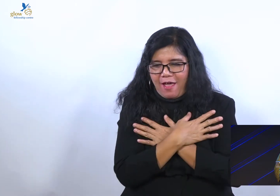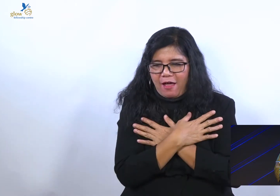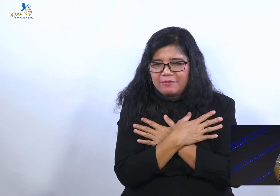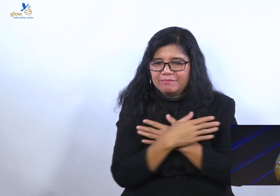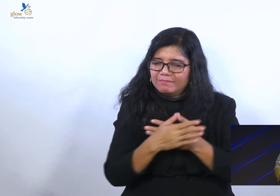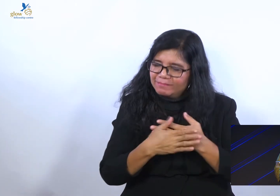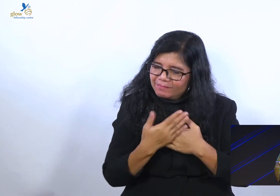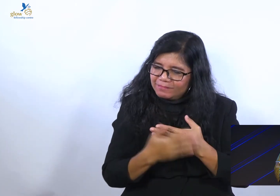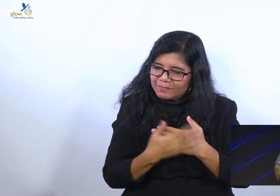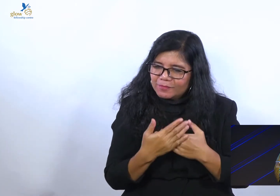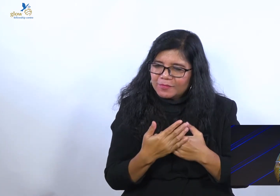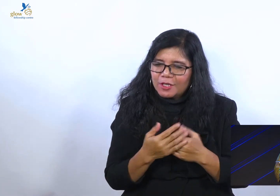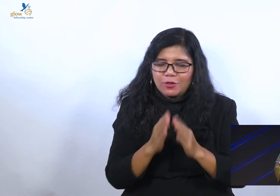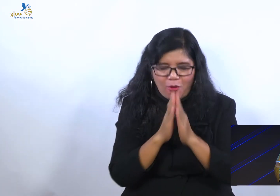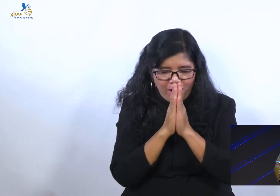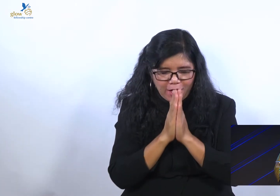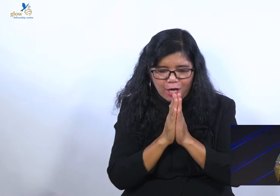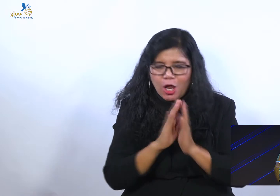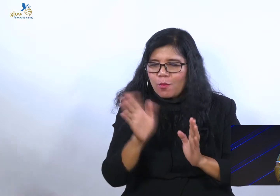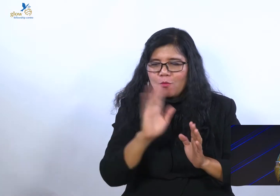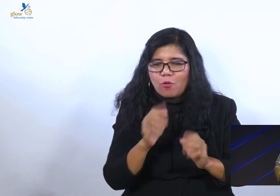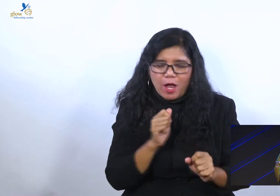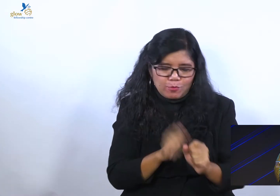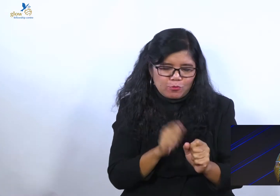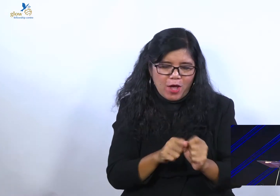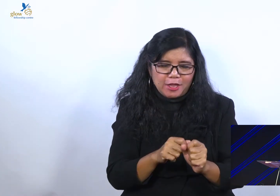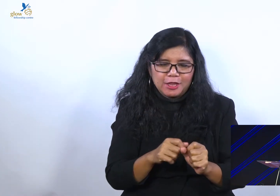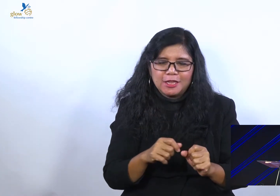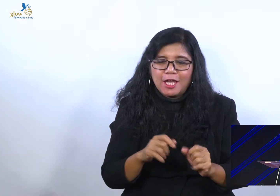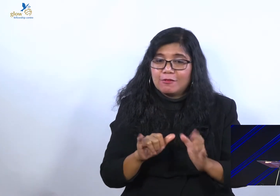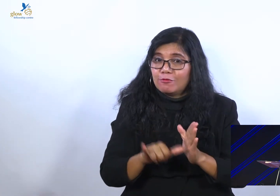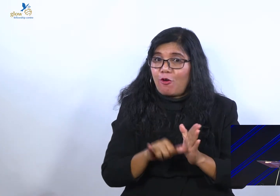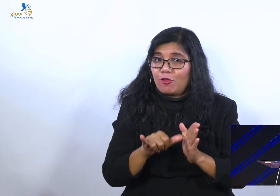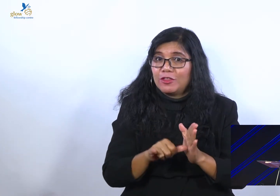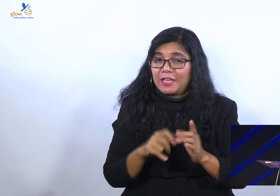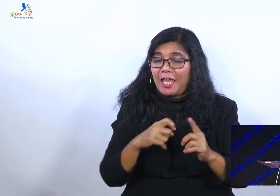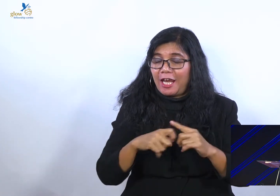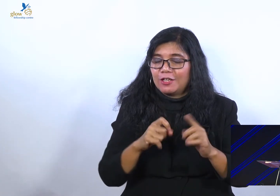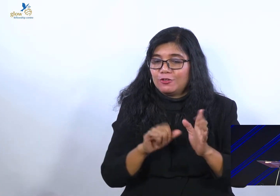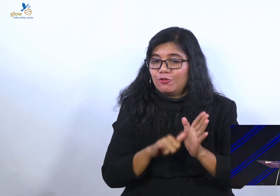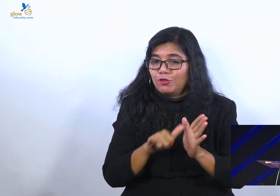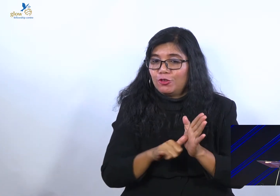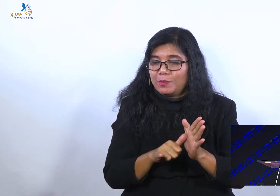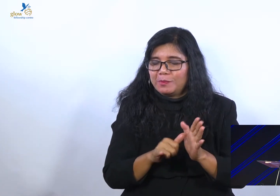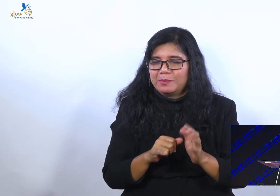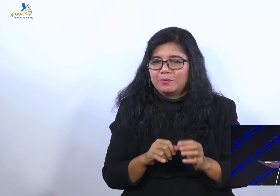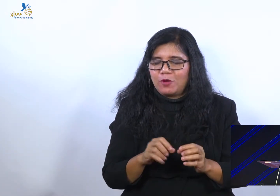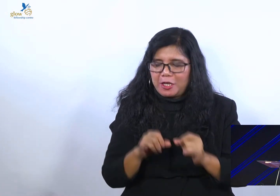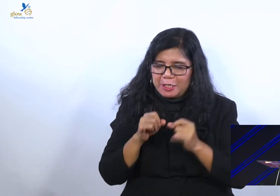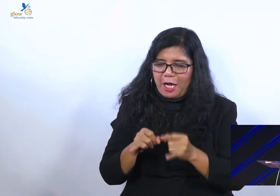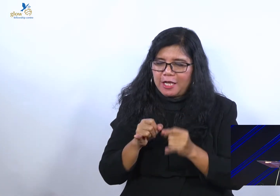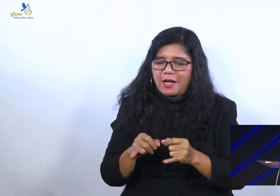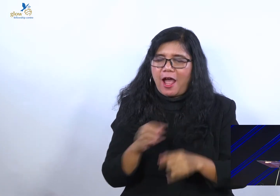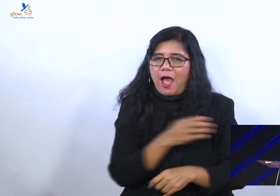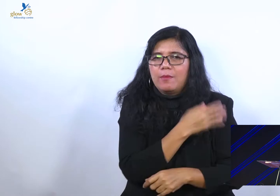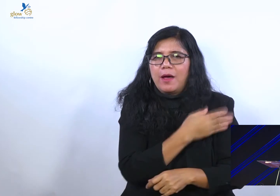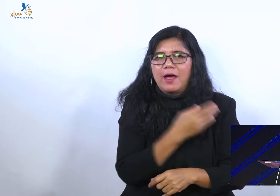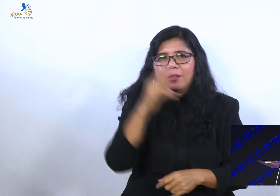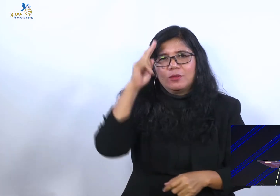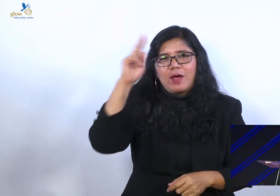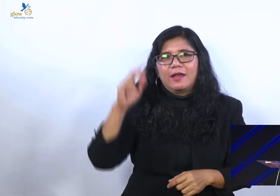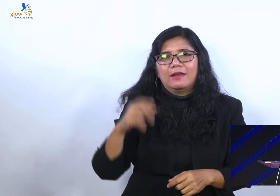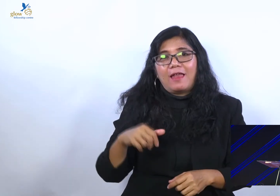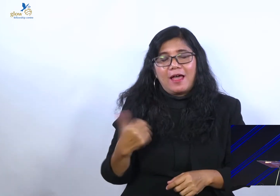Saya tidak akan bikin konten hanya untuk menyerang pendeksa lain, hamba Tuhan lain. Karena saudara ku ikat di dalam Tuhan.